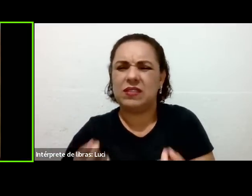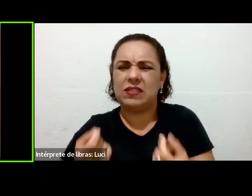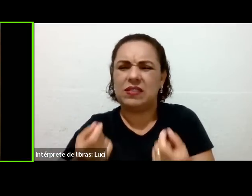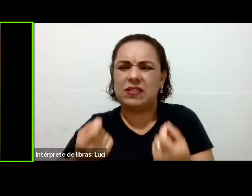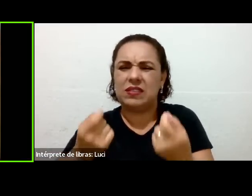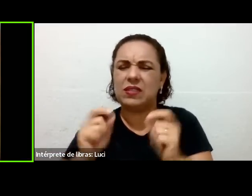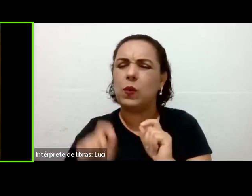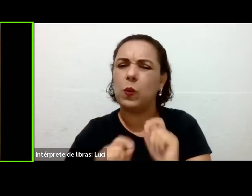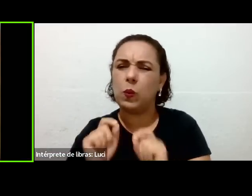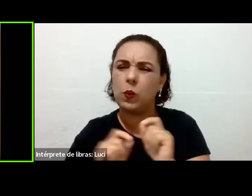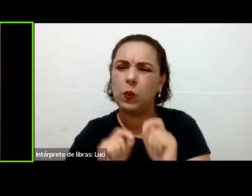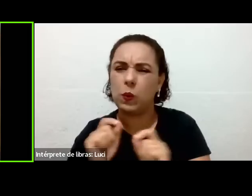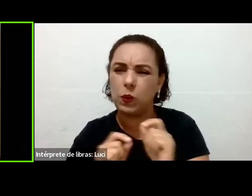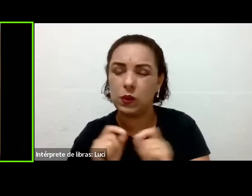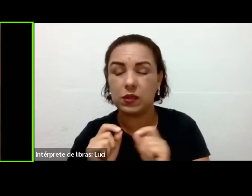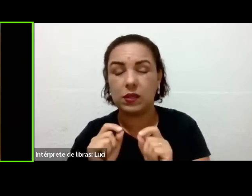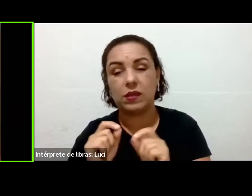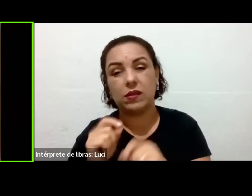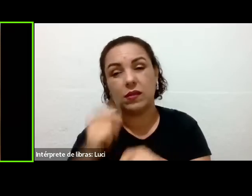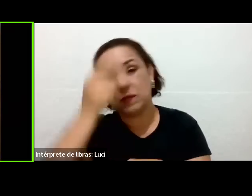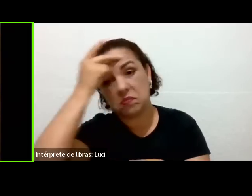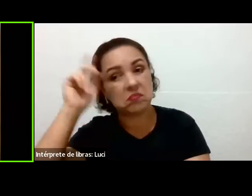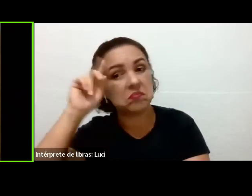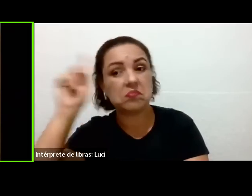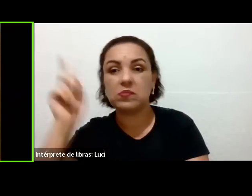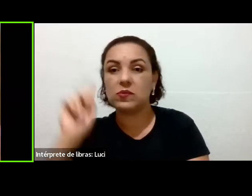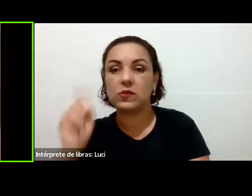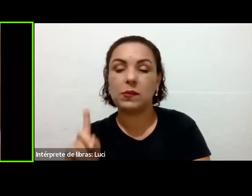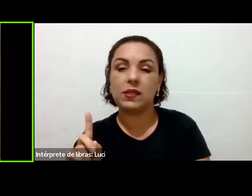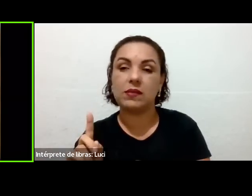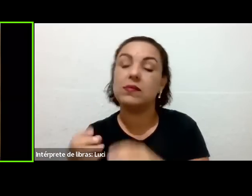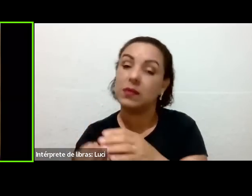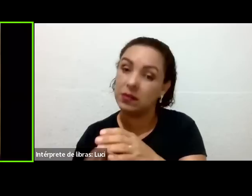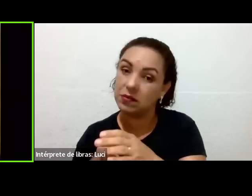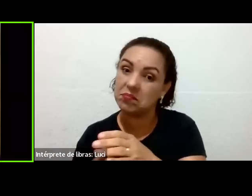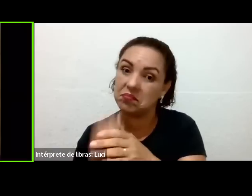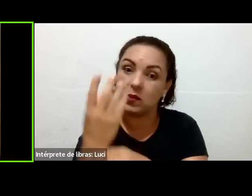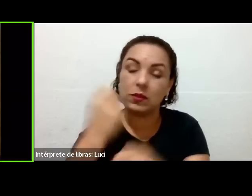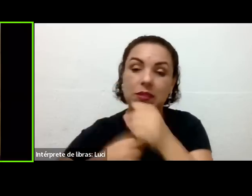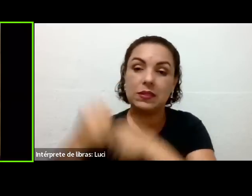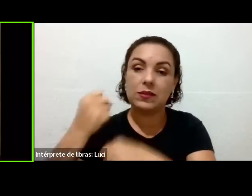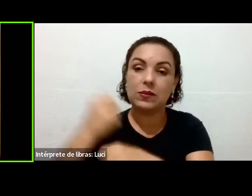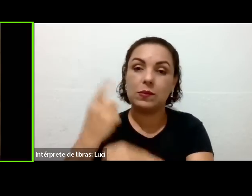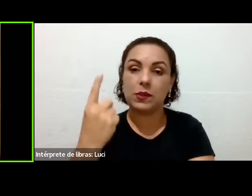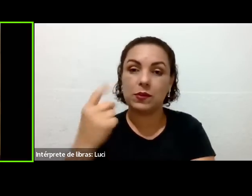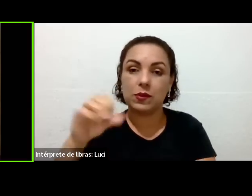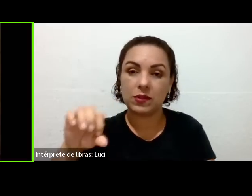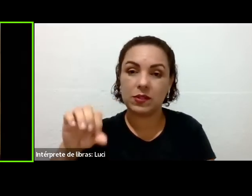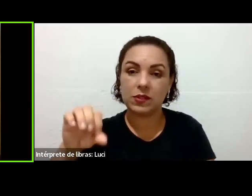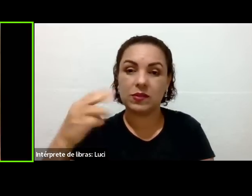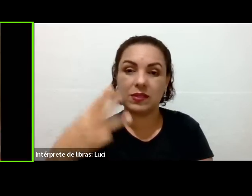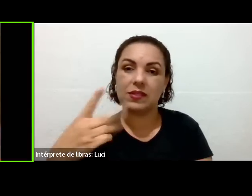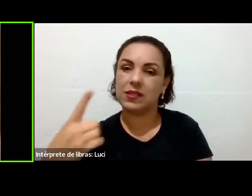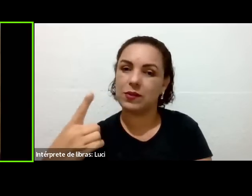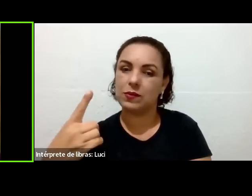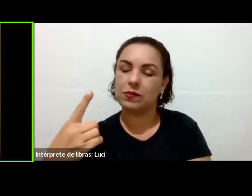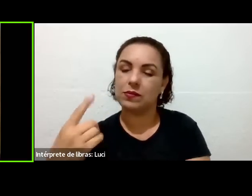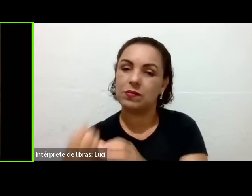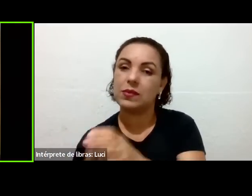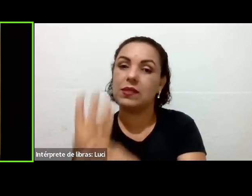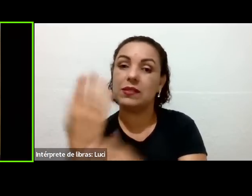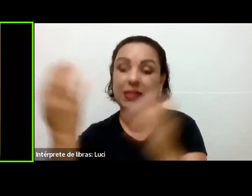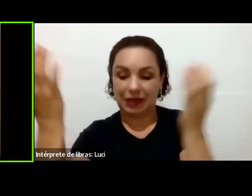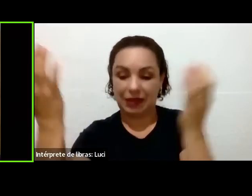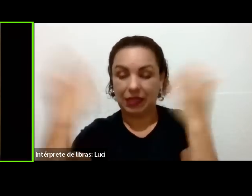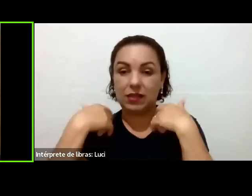ciência estava identificando. Então, ele descobriu e ganhou o prêmio Nobel. Agora, essa informação não chega até a gente. Então, você tá descobrindo